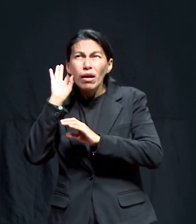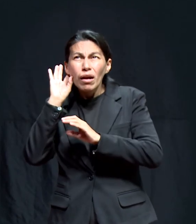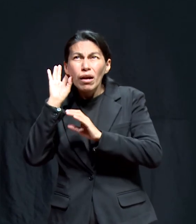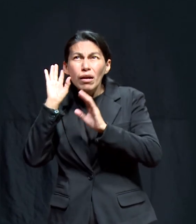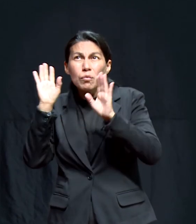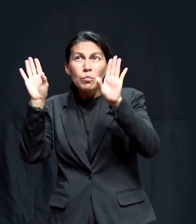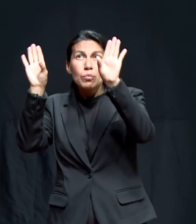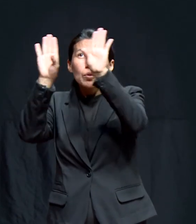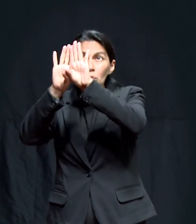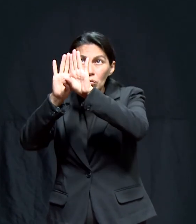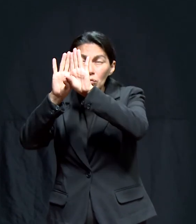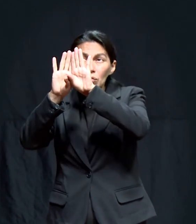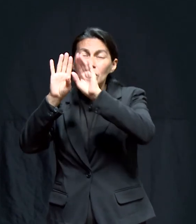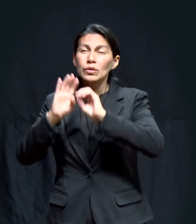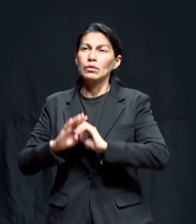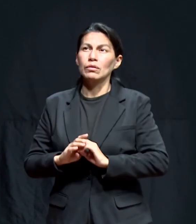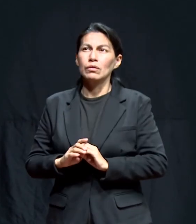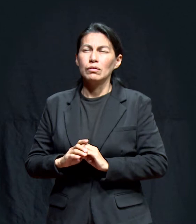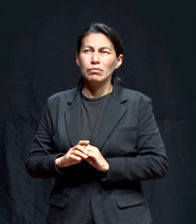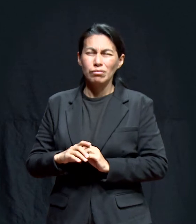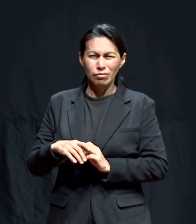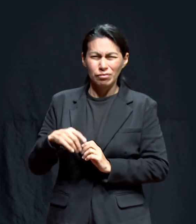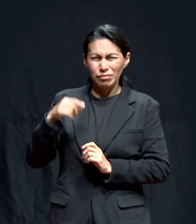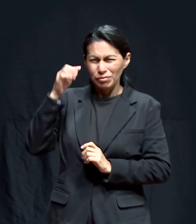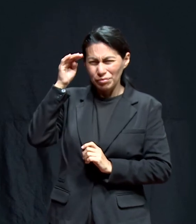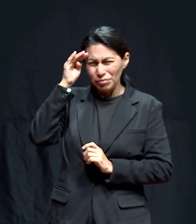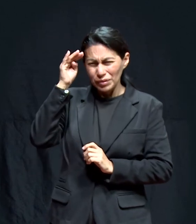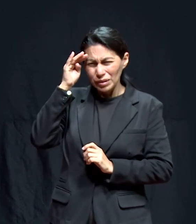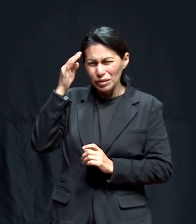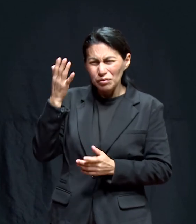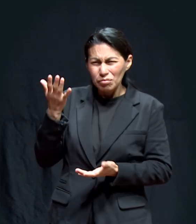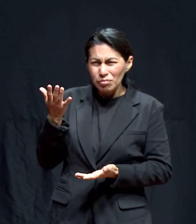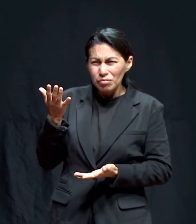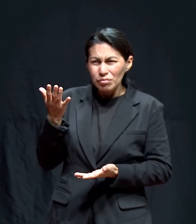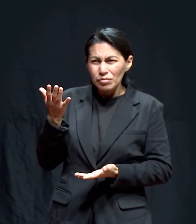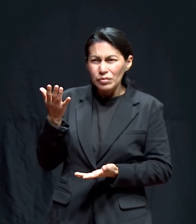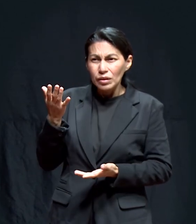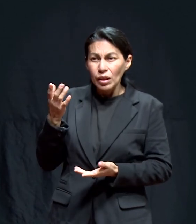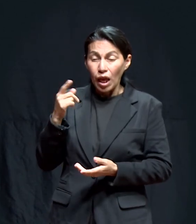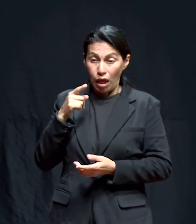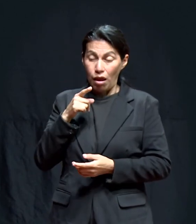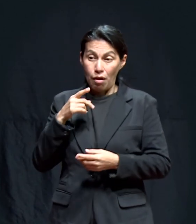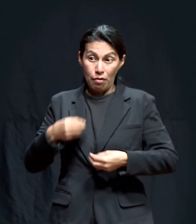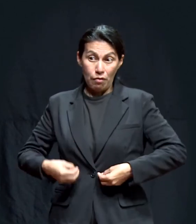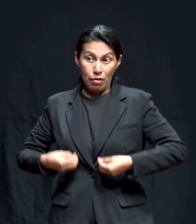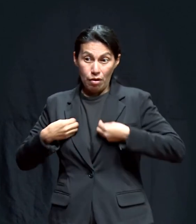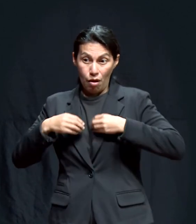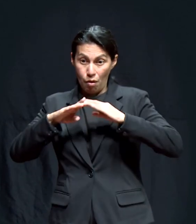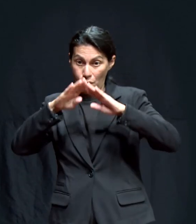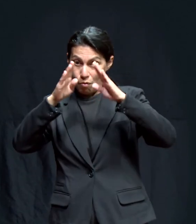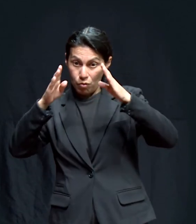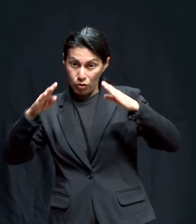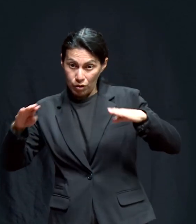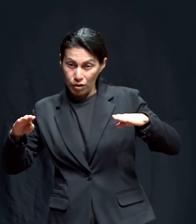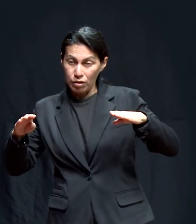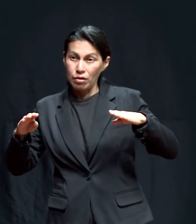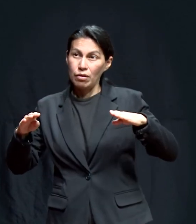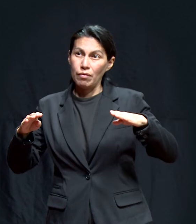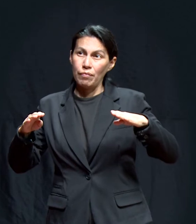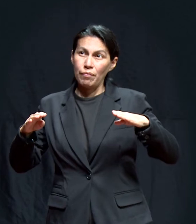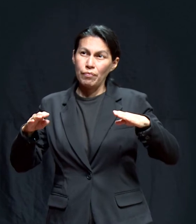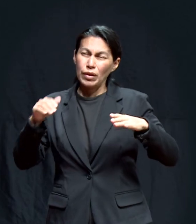Y así mismo se volvió a cerrar. Se quedó pensando porque ellos en la montaña,